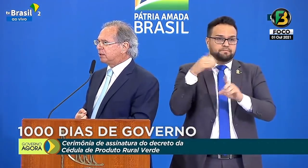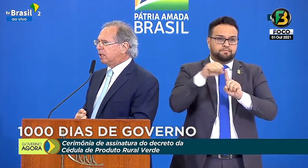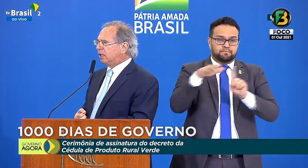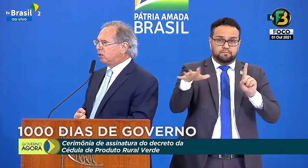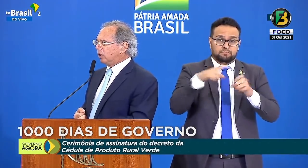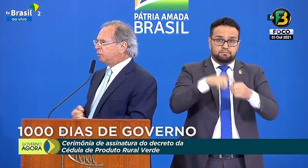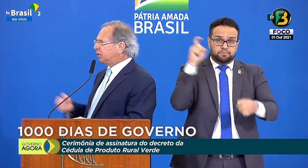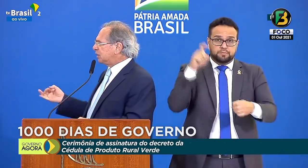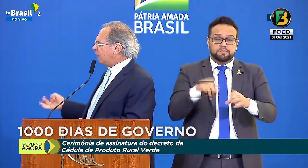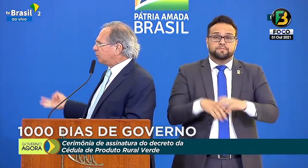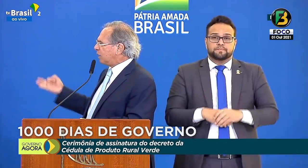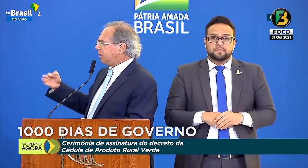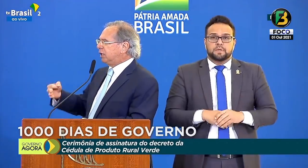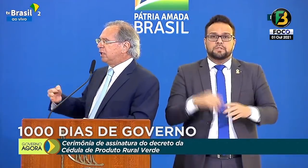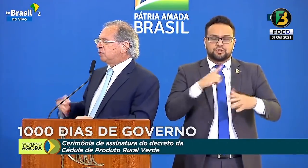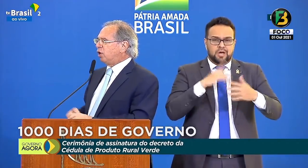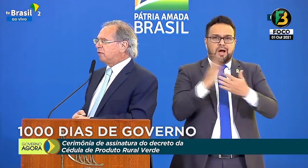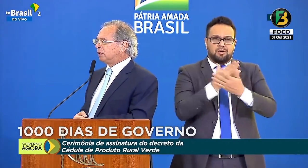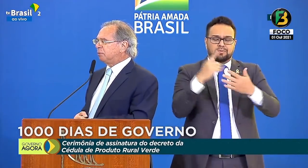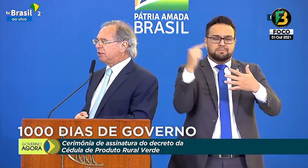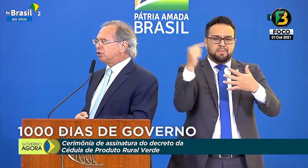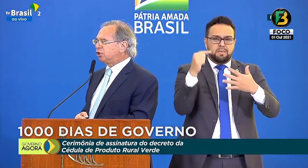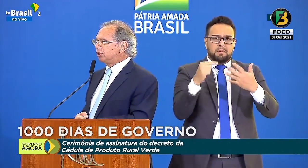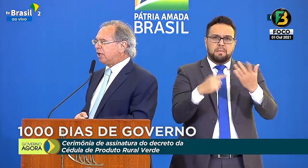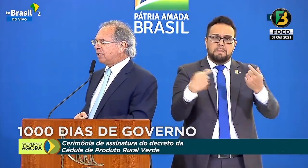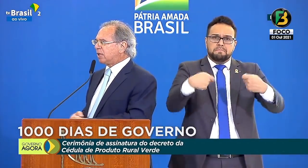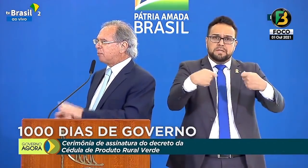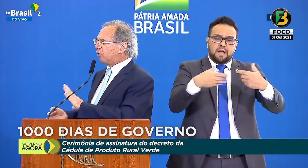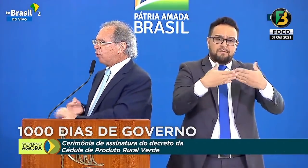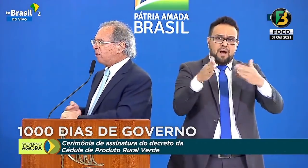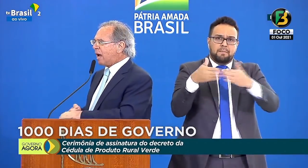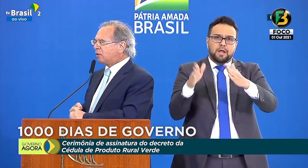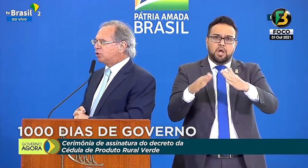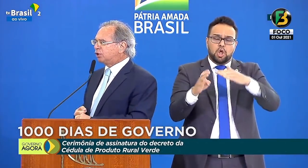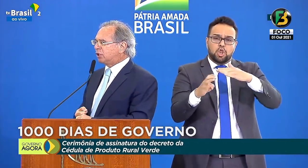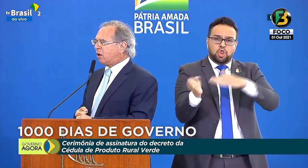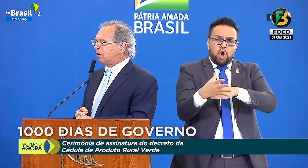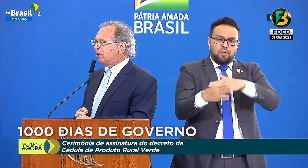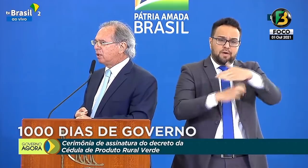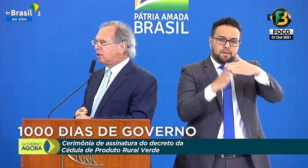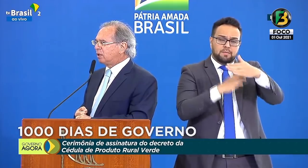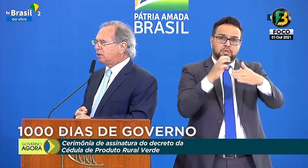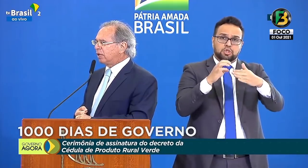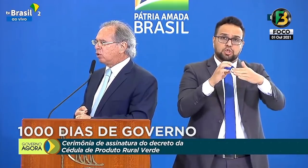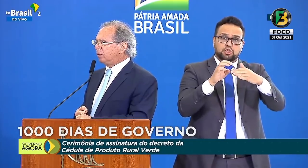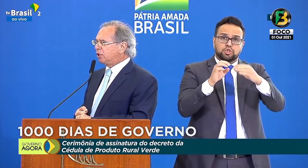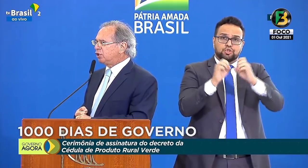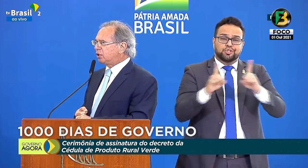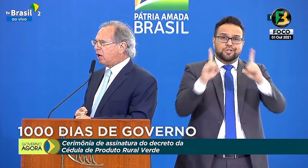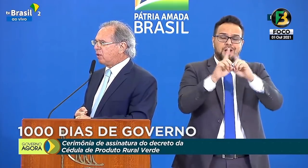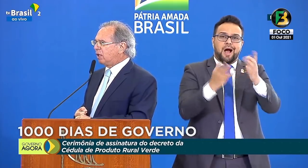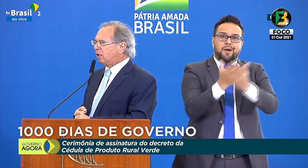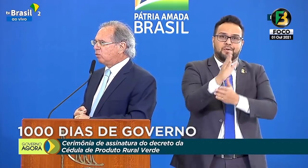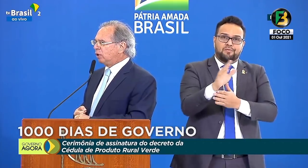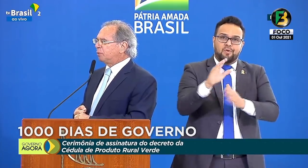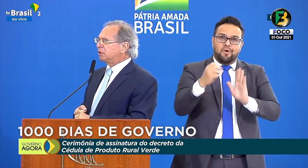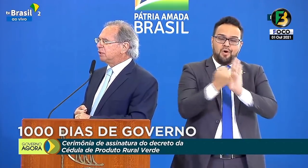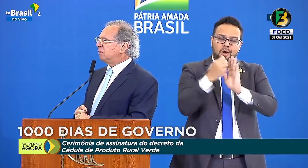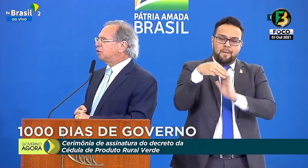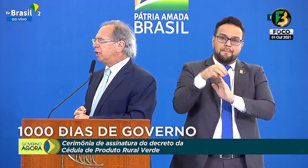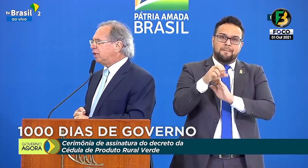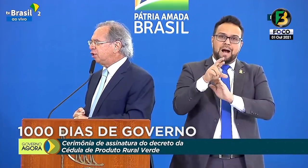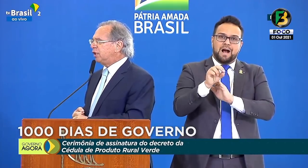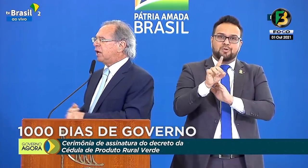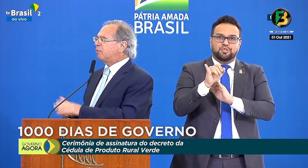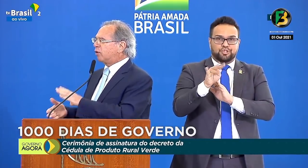de Falências. Quando precisarmos abrir novas empresas digitais, aprovou o marco digital, da economia digital. Quando